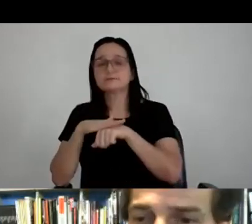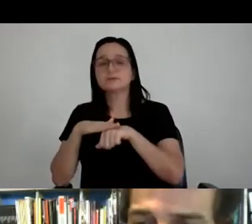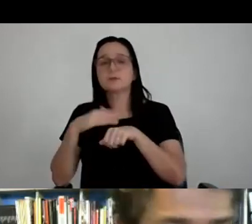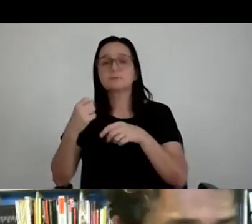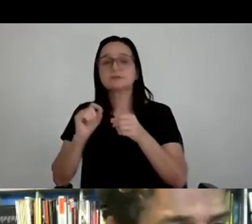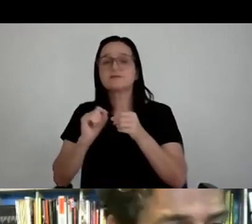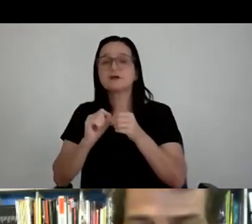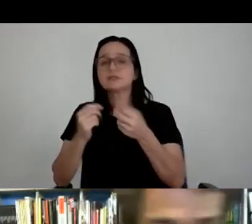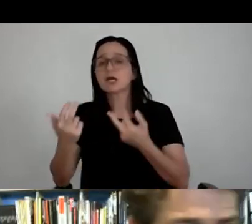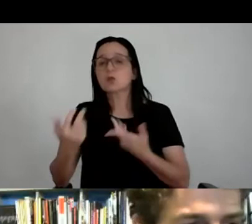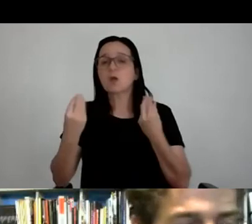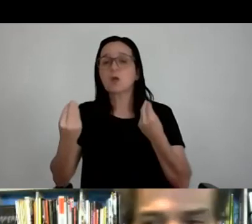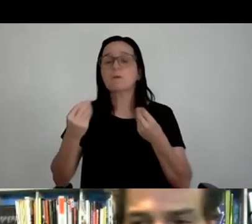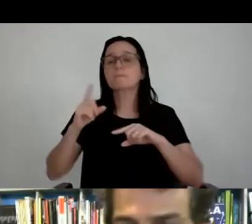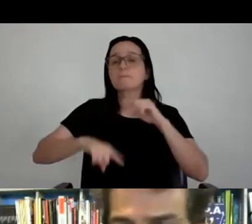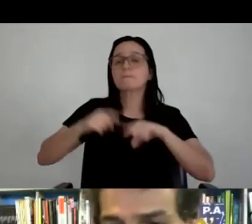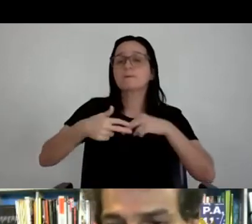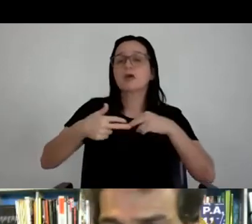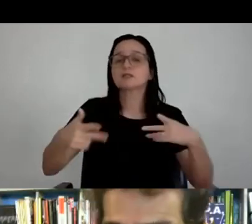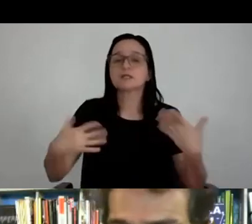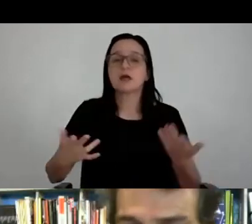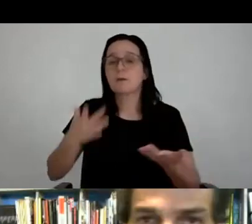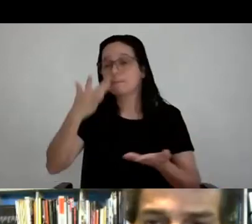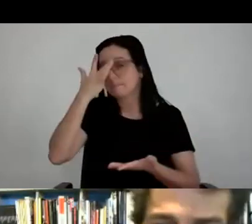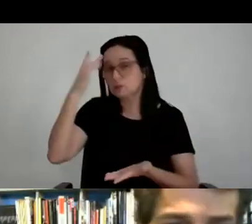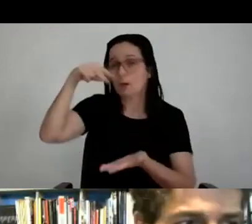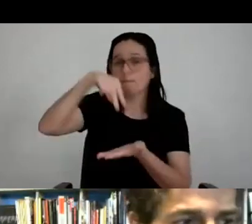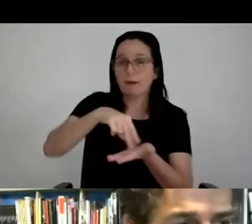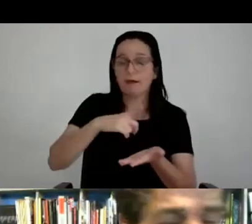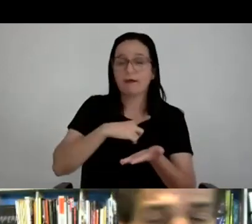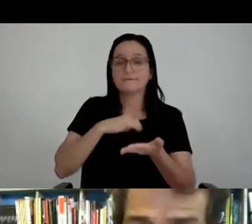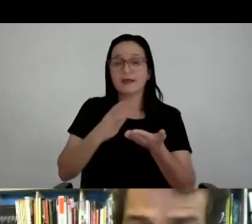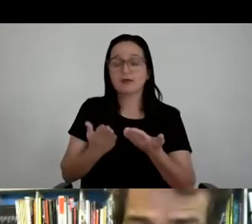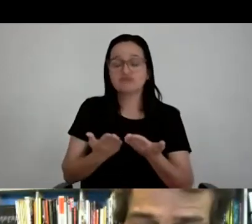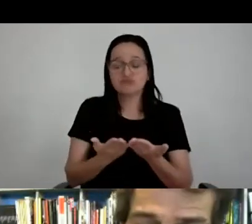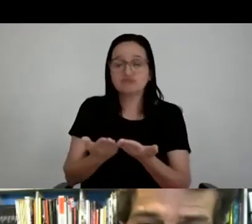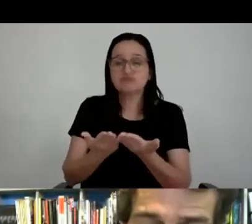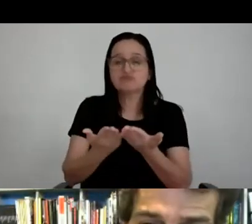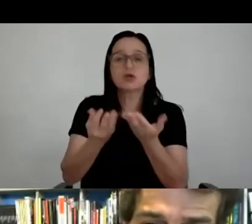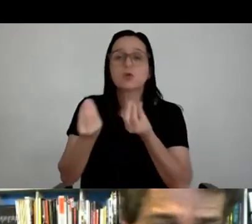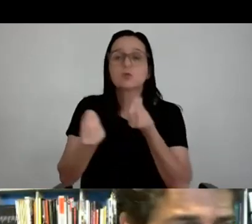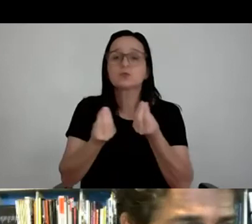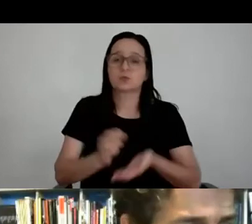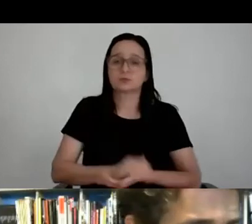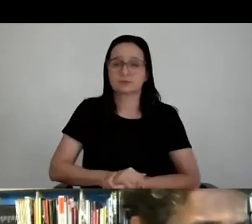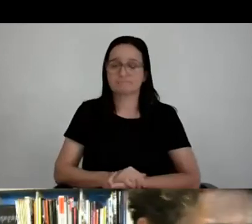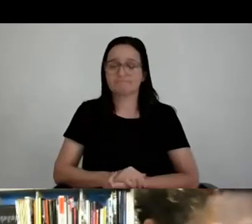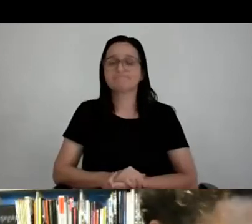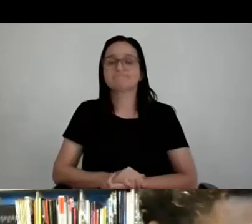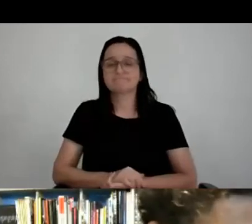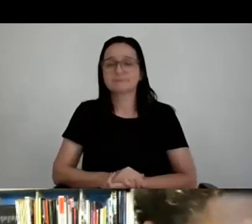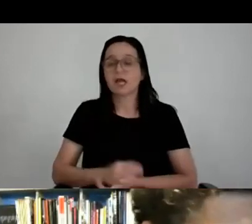de quê? Qual é o material? Tem gente em cima, não sei o vai ter uma balsa, que balsa é essa? Como é que faz? Bom, a gente decidiu que a gente faria